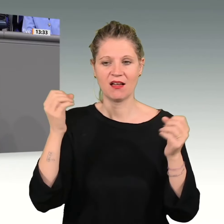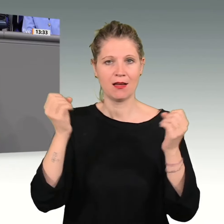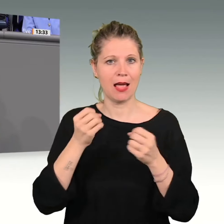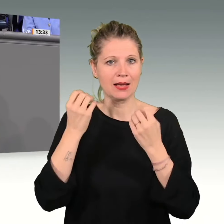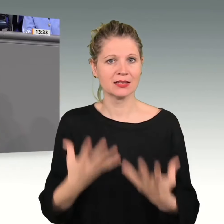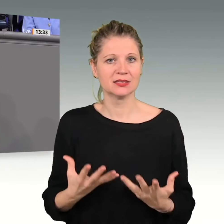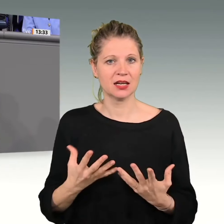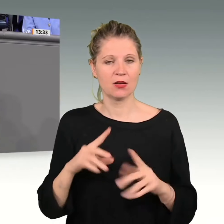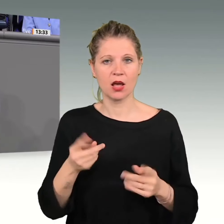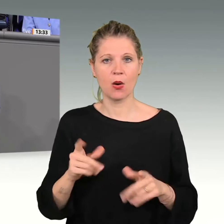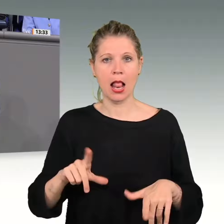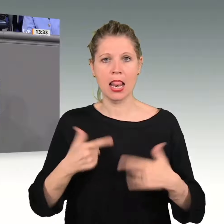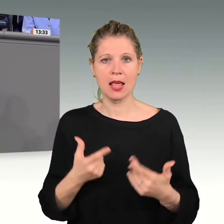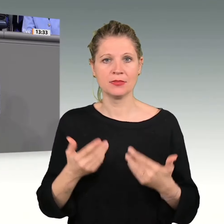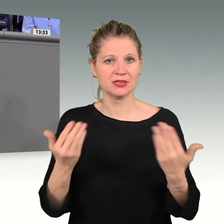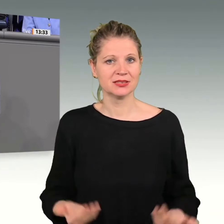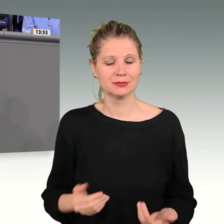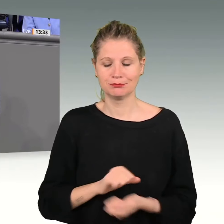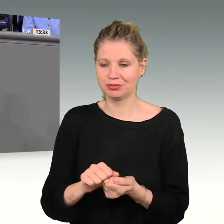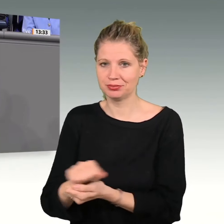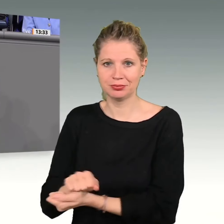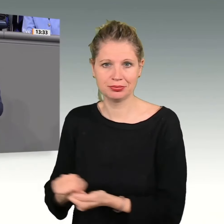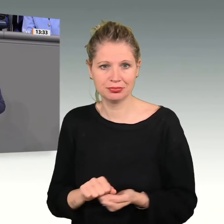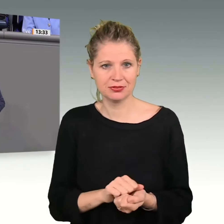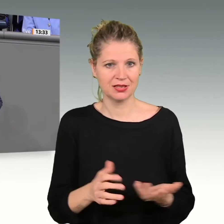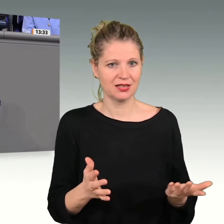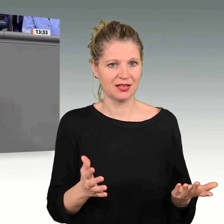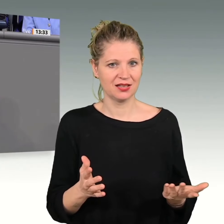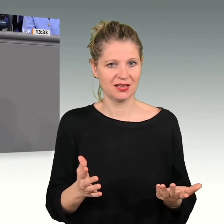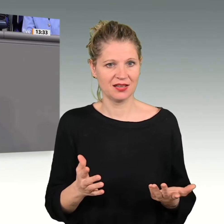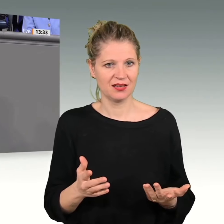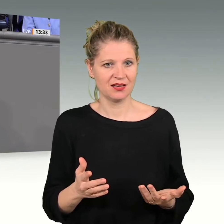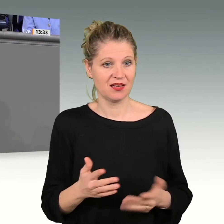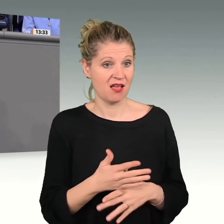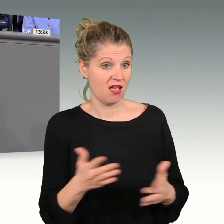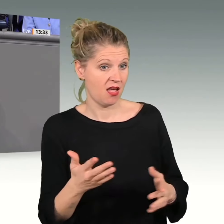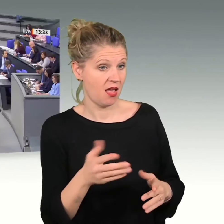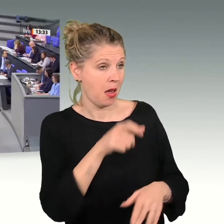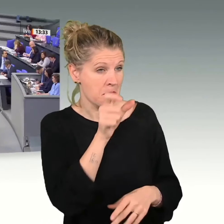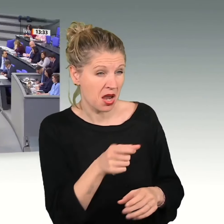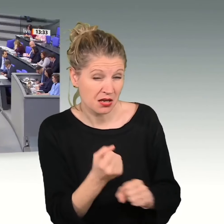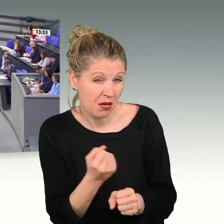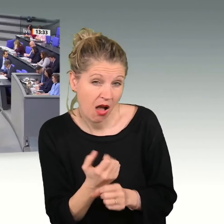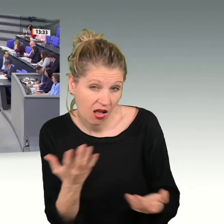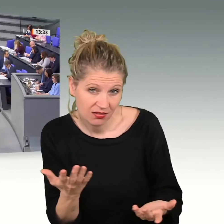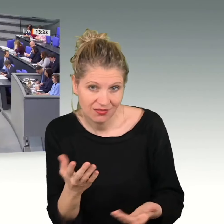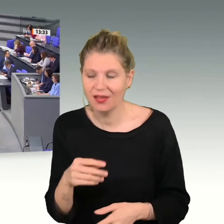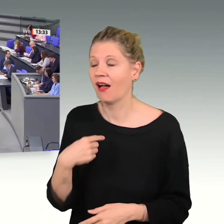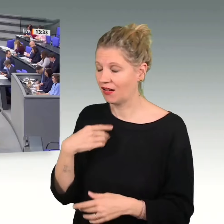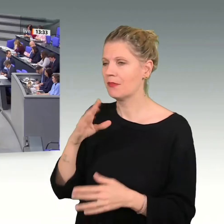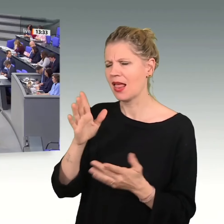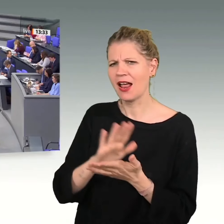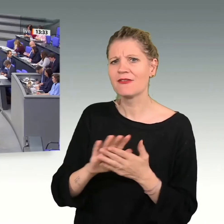Es geht um das menschengebar. Dann lesen Sie doch einmal den Weltklimareport durch. Es gibt auch